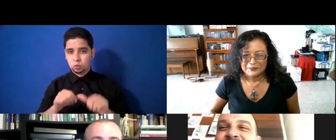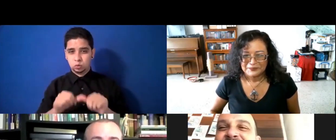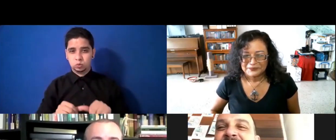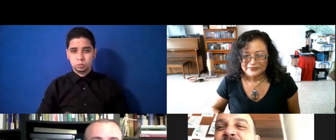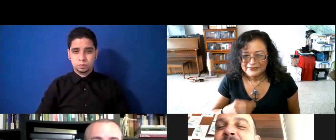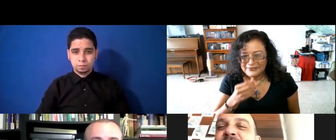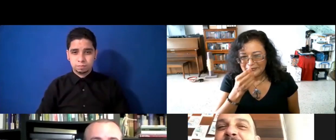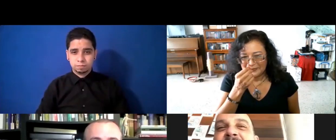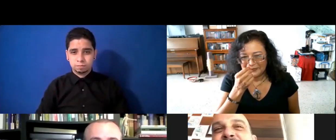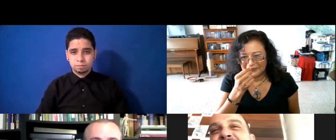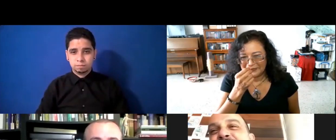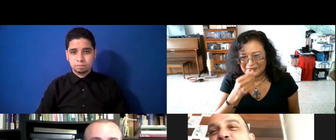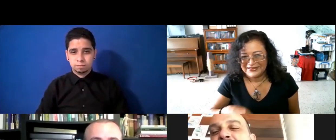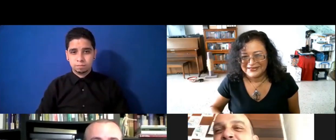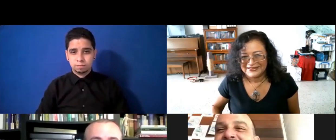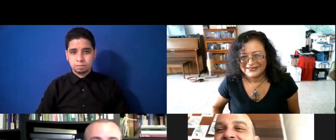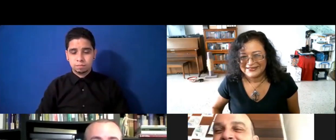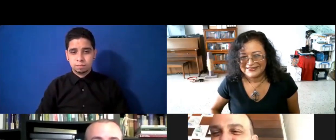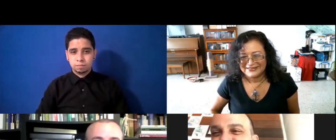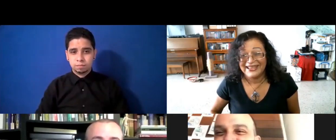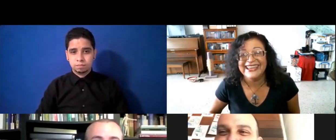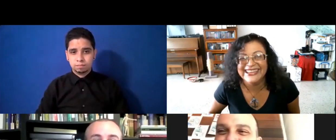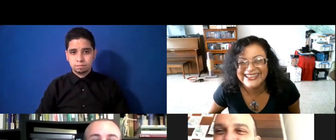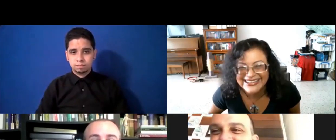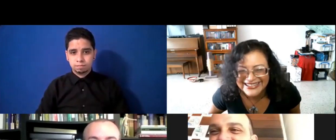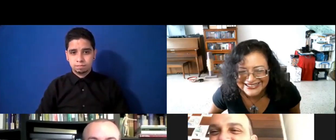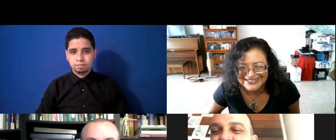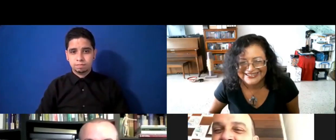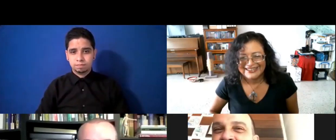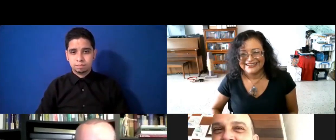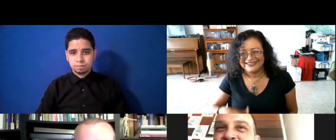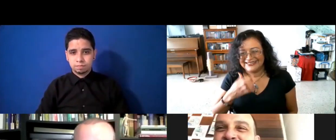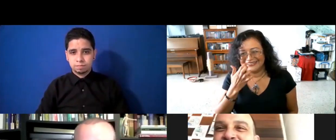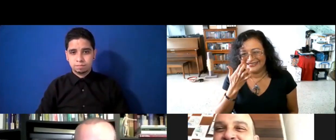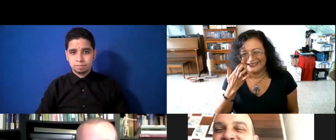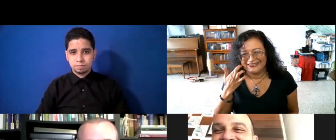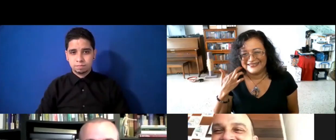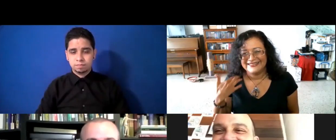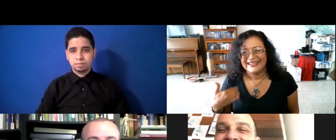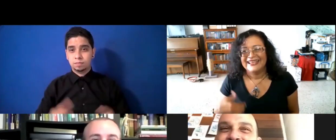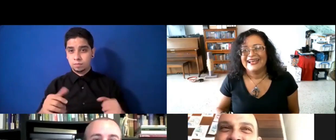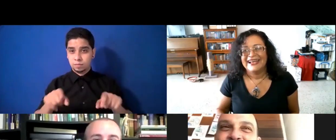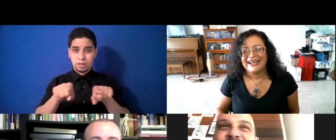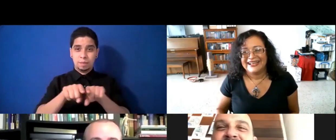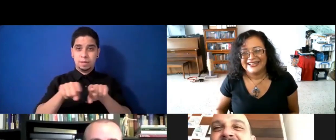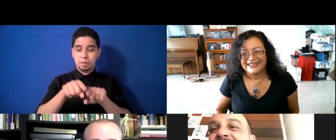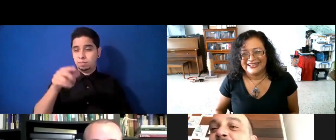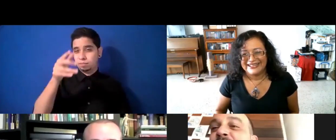el nombre ahora me ha cambiado nuevamente. Porque ahora es papá de Rosquillo también. Pero, nada, gracias por la